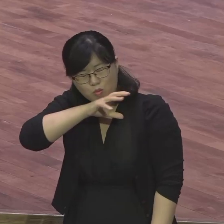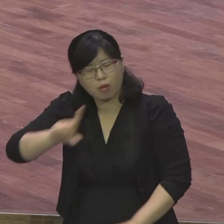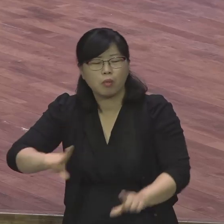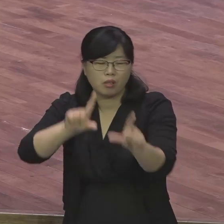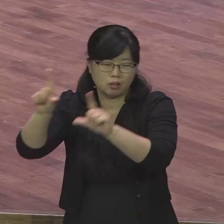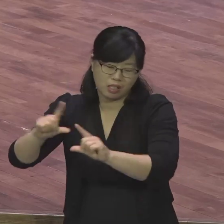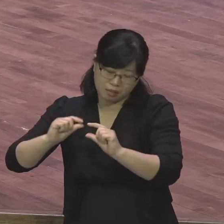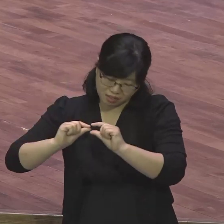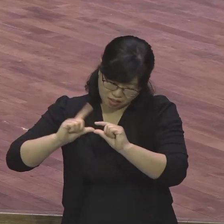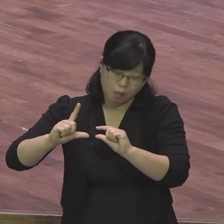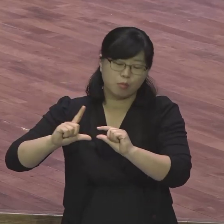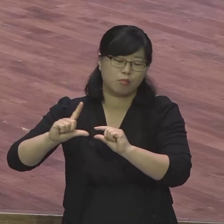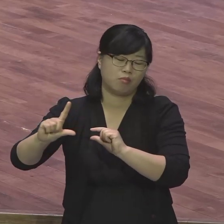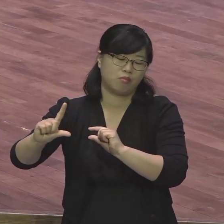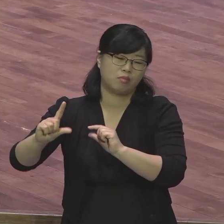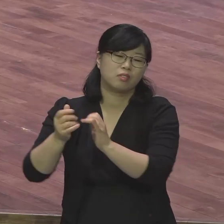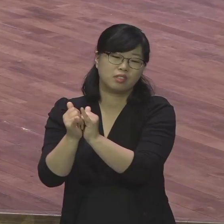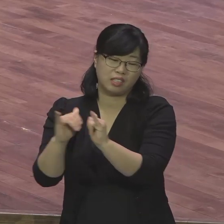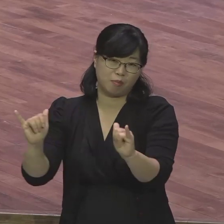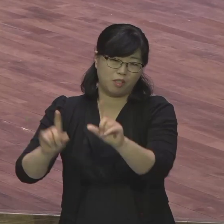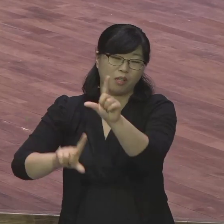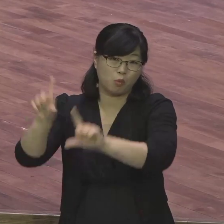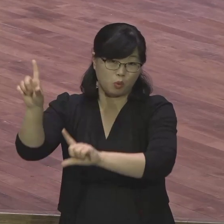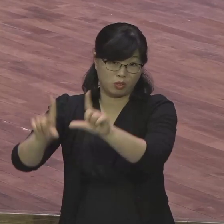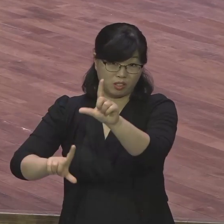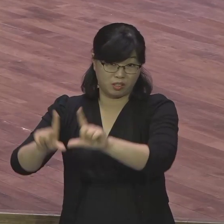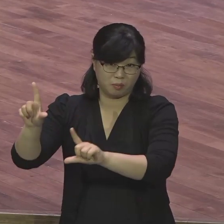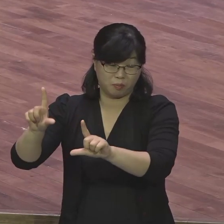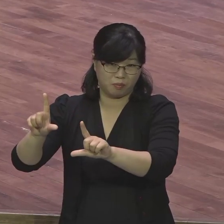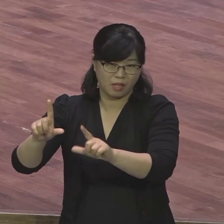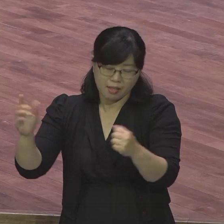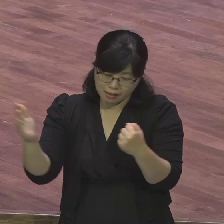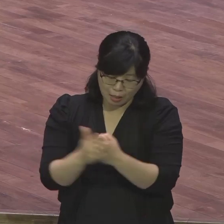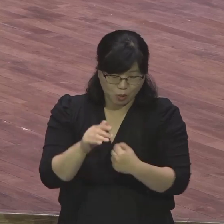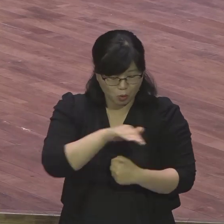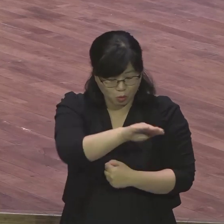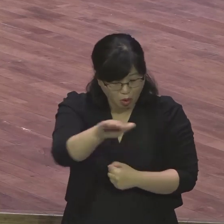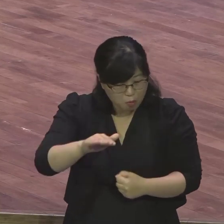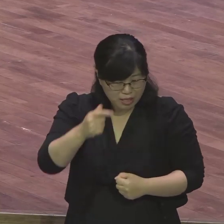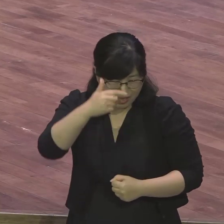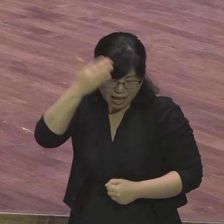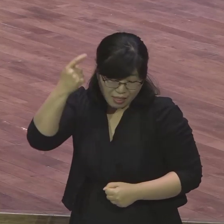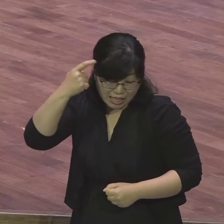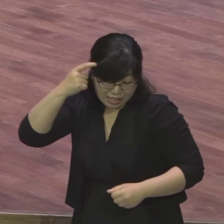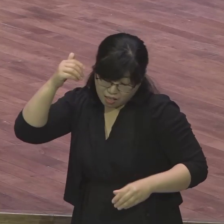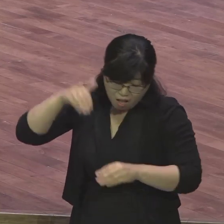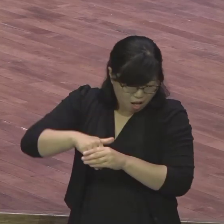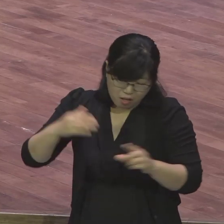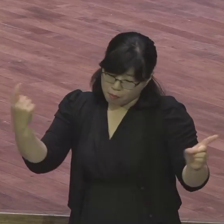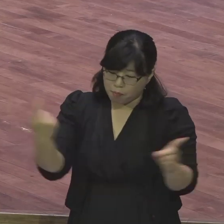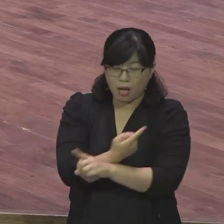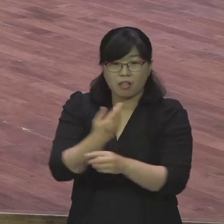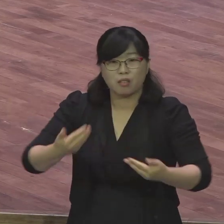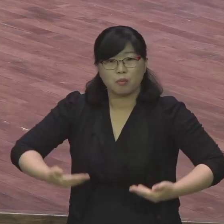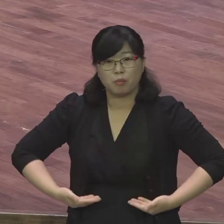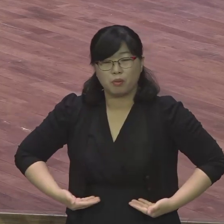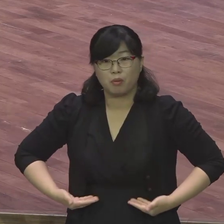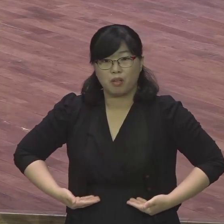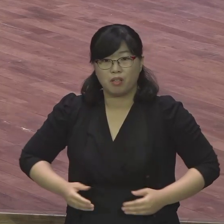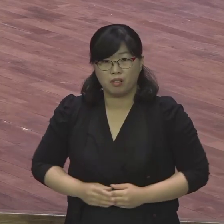서론인 예털을 다 여러분 깨버리시기 바랍니다. 조금씩 조금씩 벗어 가서 예비 드릴 때마다 금방은 안되니까